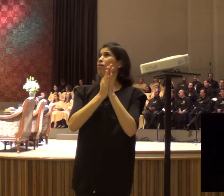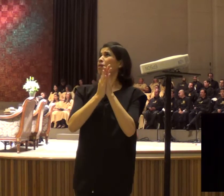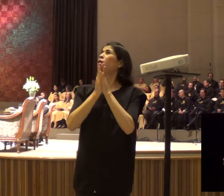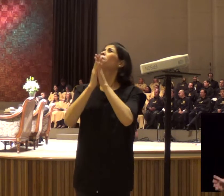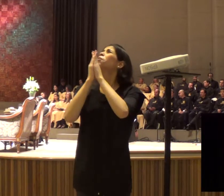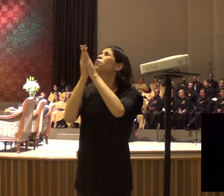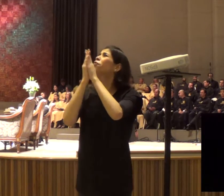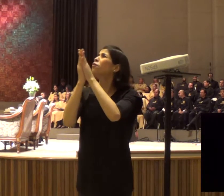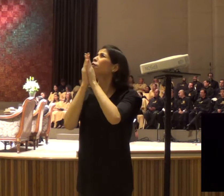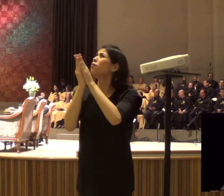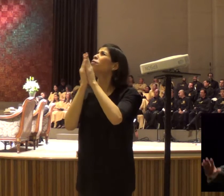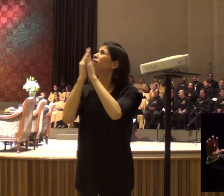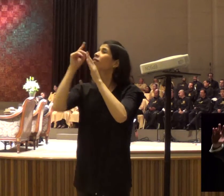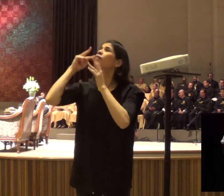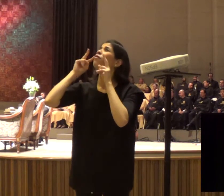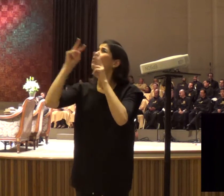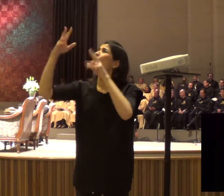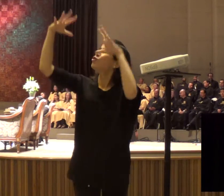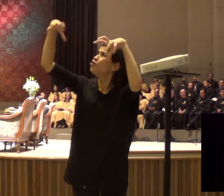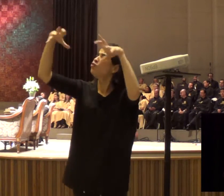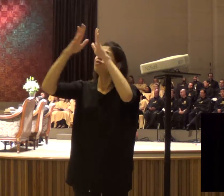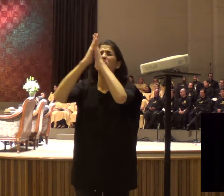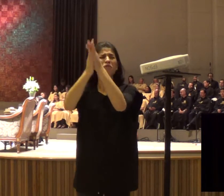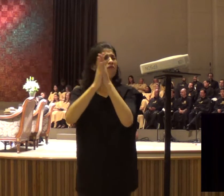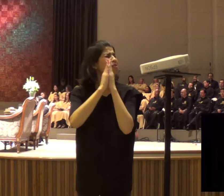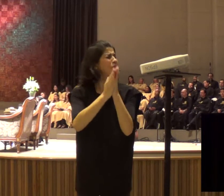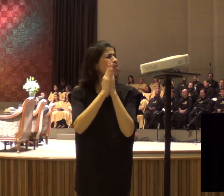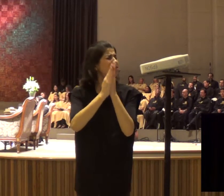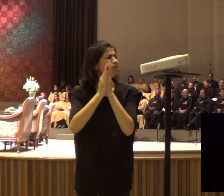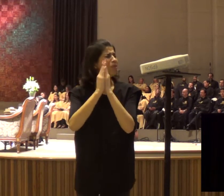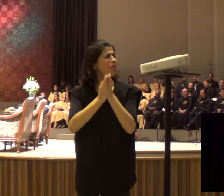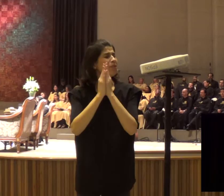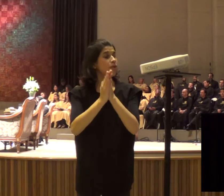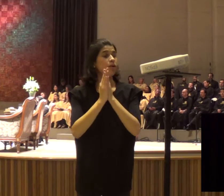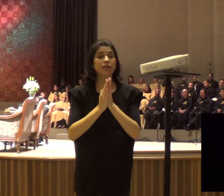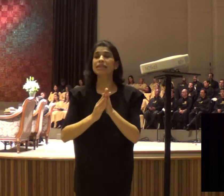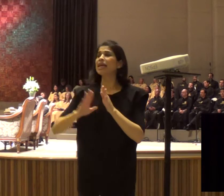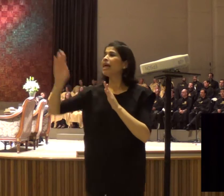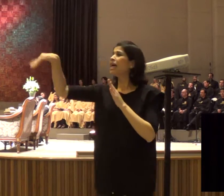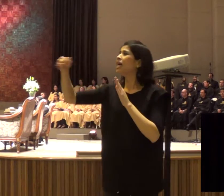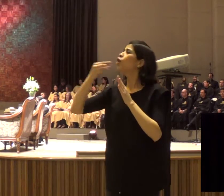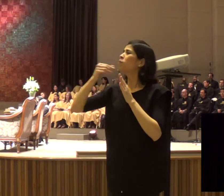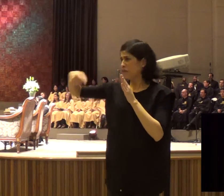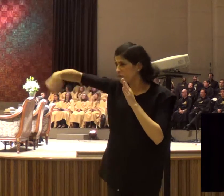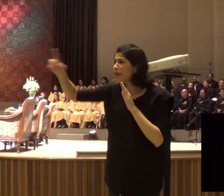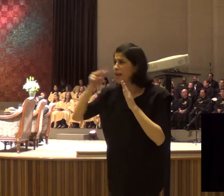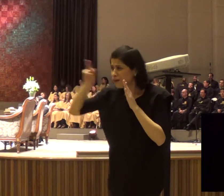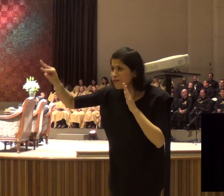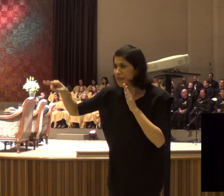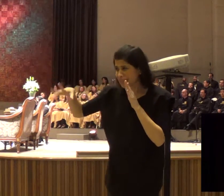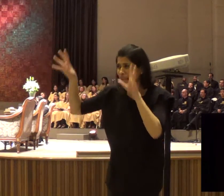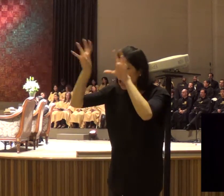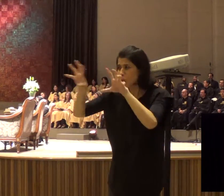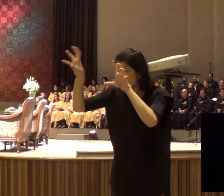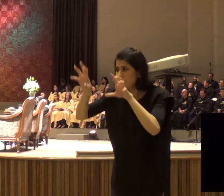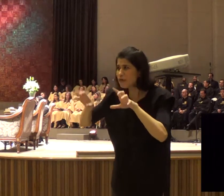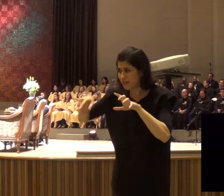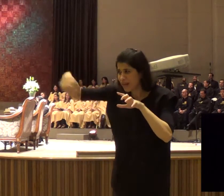serviçal dele, dar uma olhadinha, na direção do mar, tem alguma nuvem se formando? Ele volta, tem não, nenhuma,